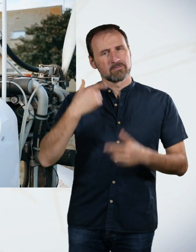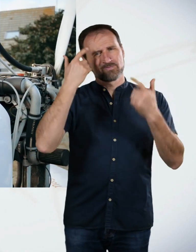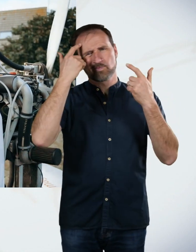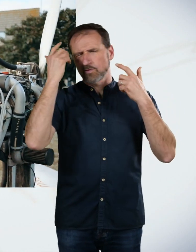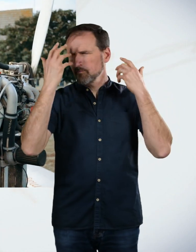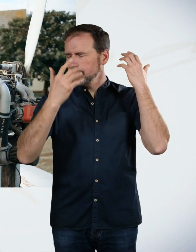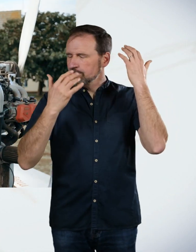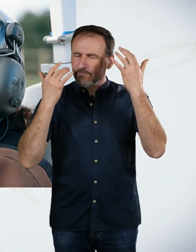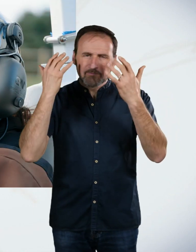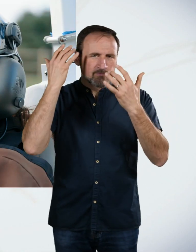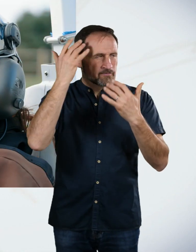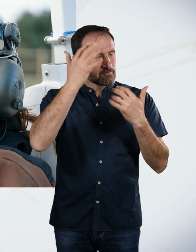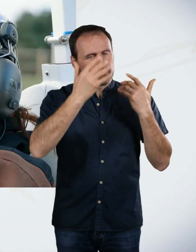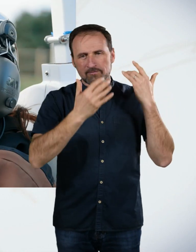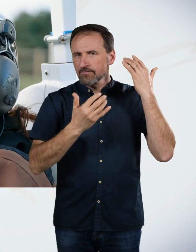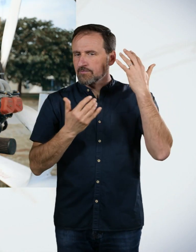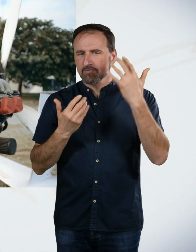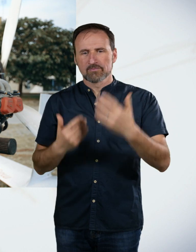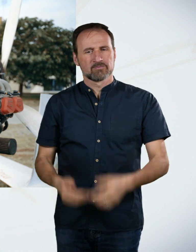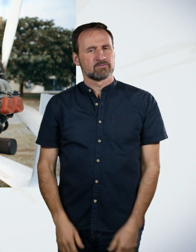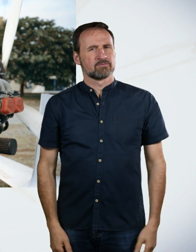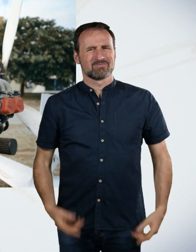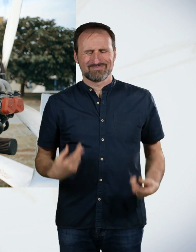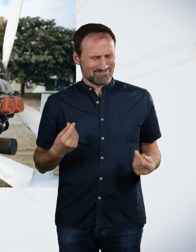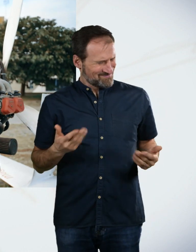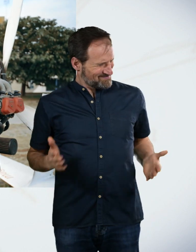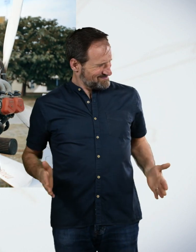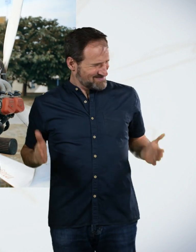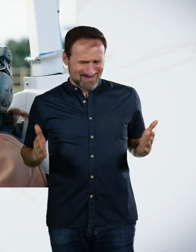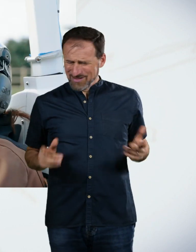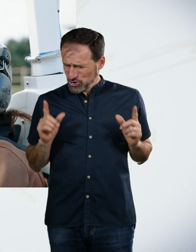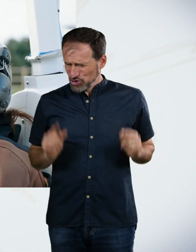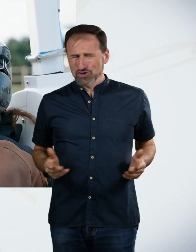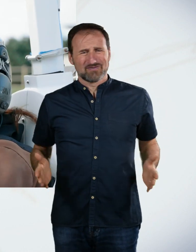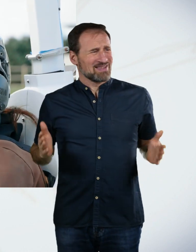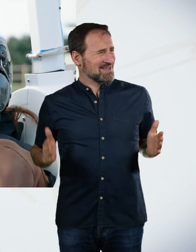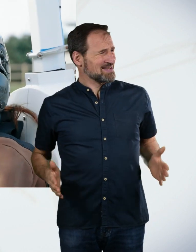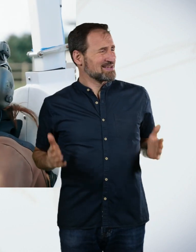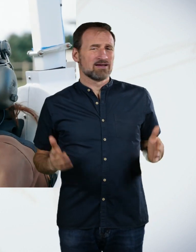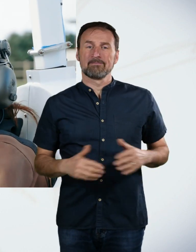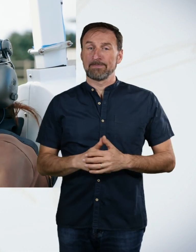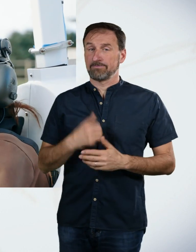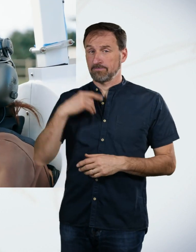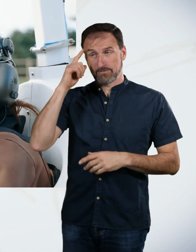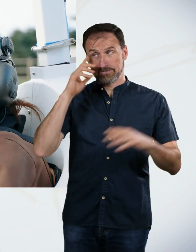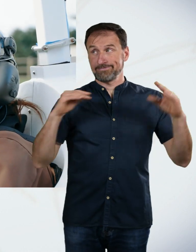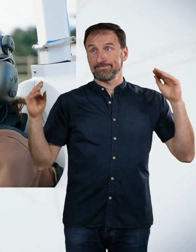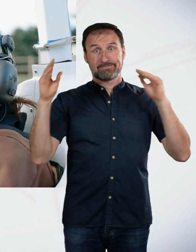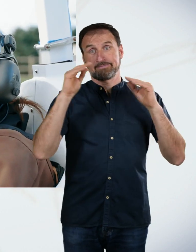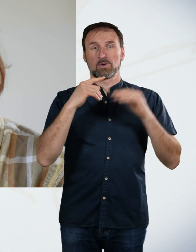Ich bin ruhig. Dann ist es hier einfach viel zu wenig. Ich weiß nur, dass jeder um mich herum geredet hat. Das machen wir so